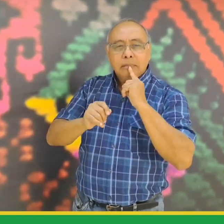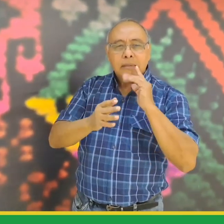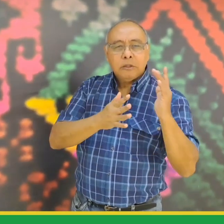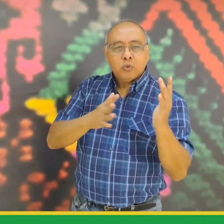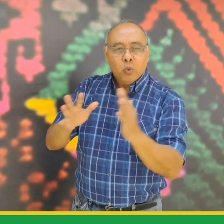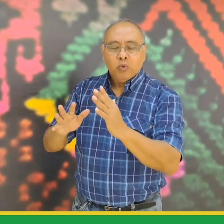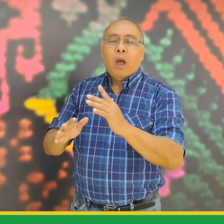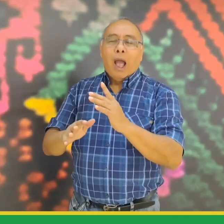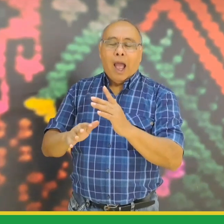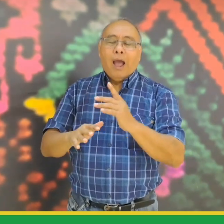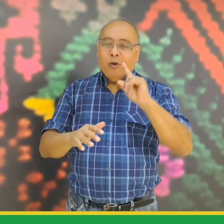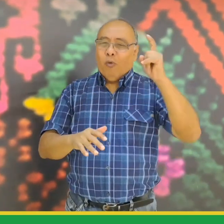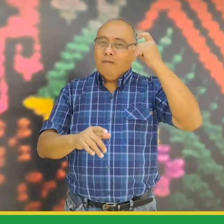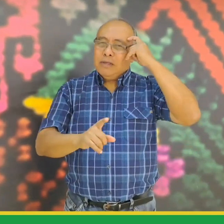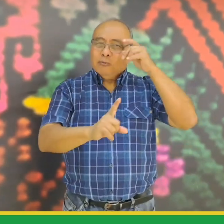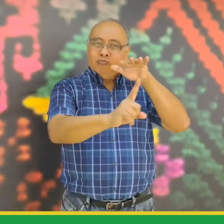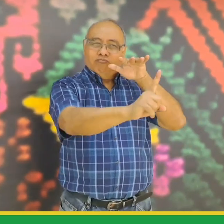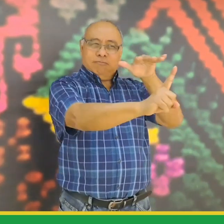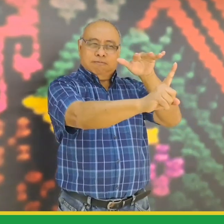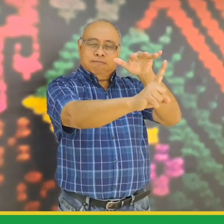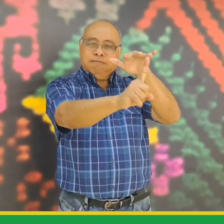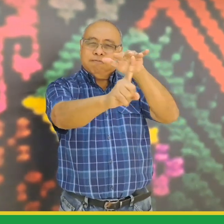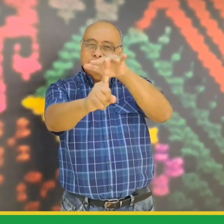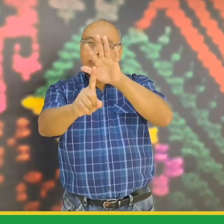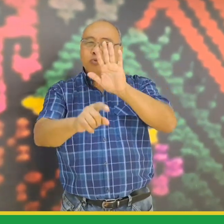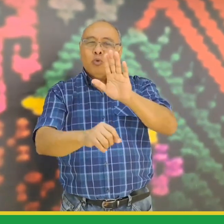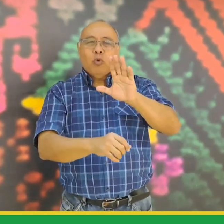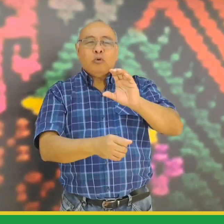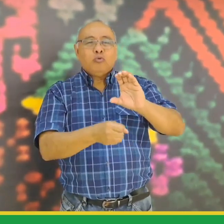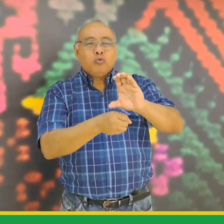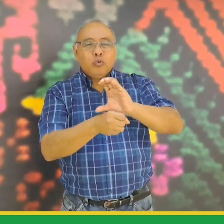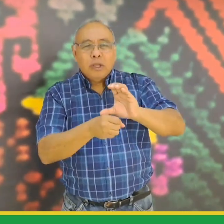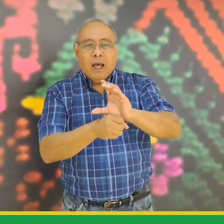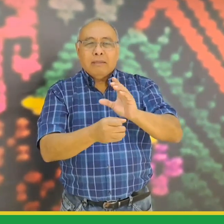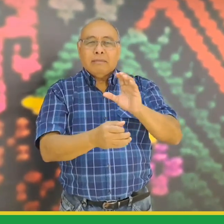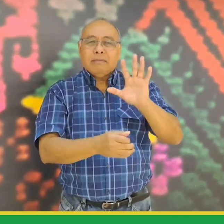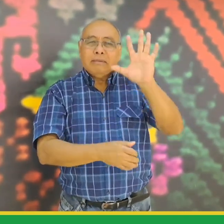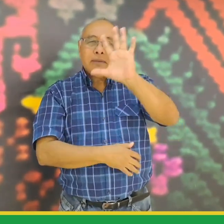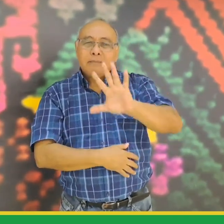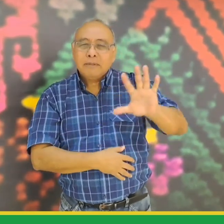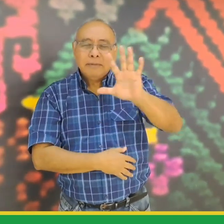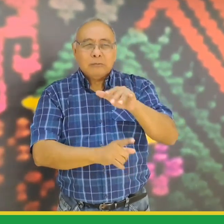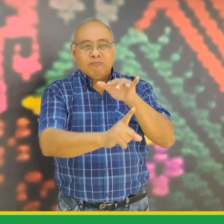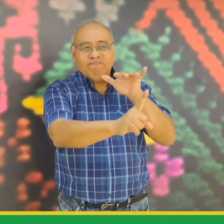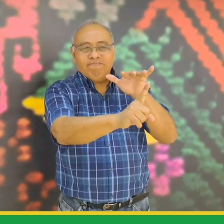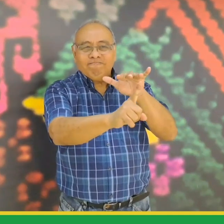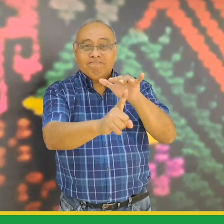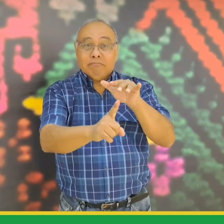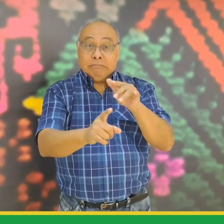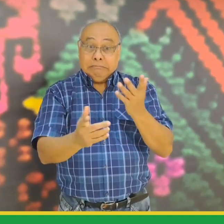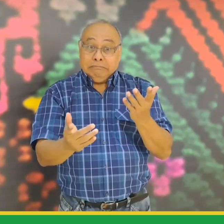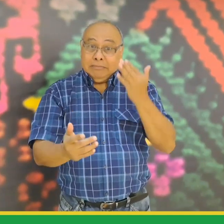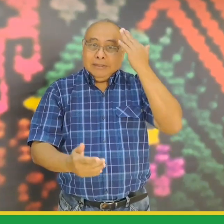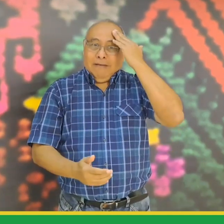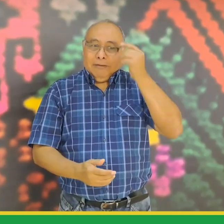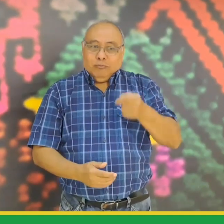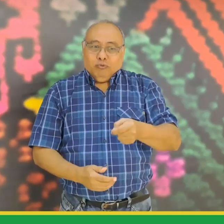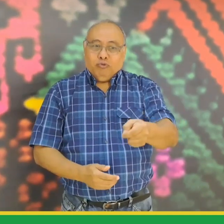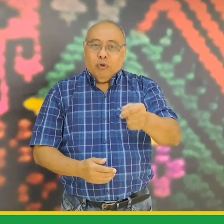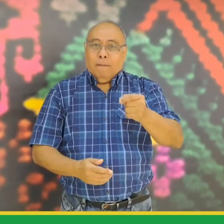y así puedan replicar el discurso al momento de hacer incidencia ante las entidades del gobierno de sus territorios recuerden que pronto serán las